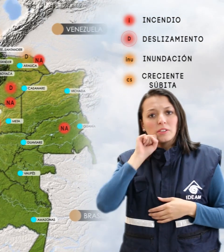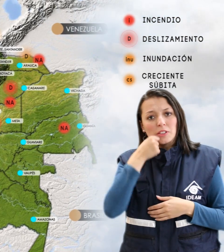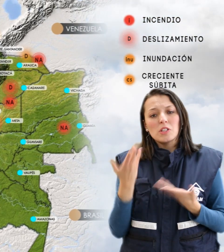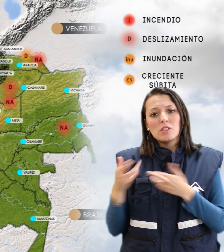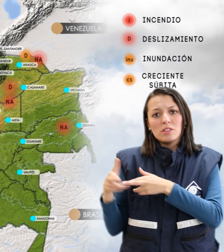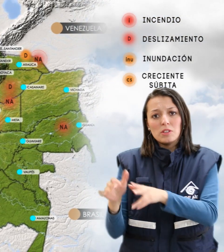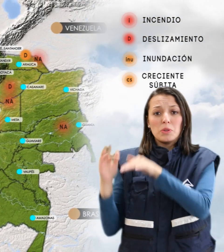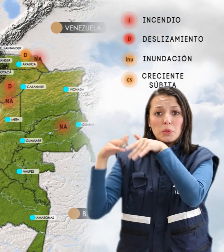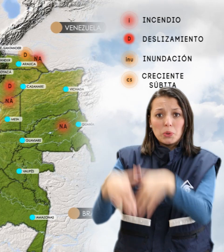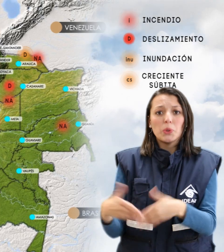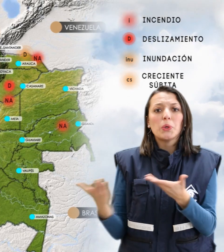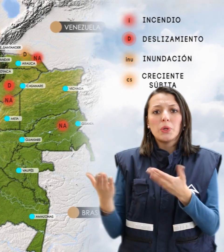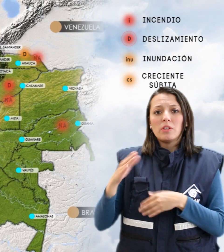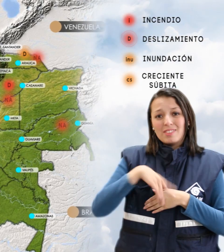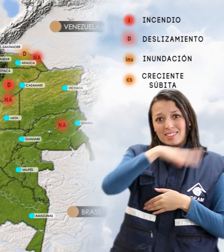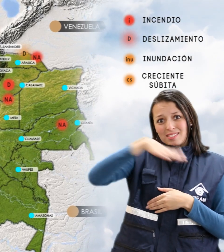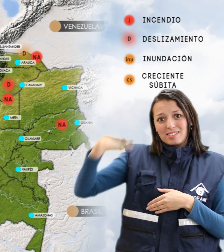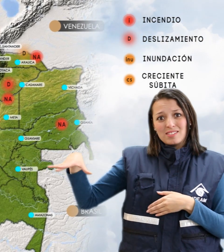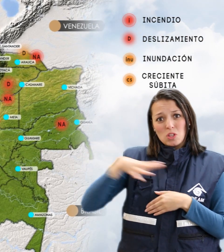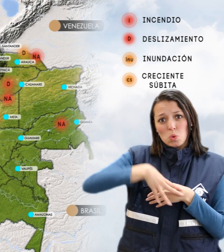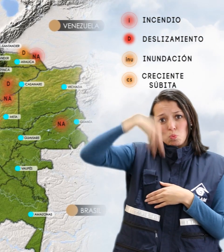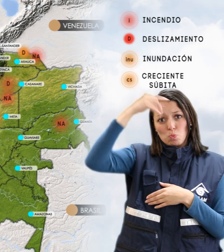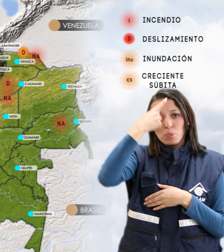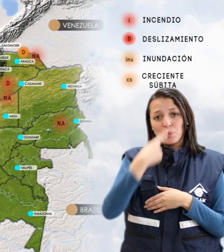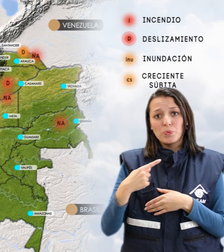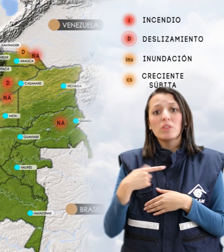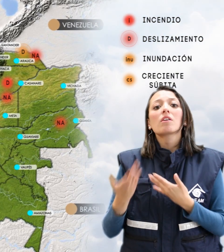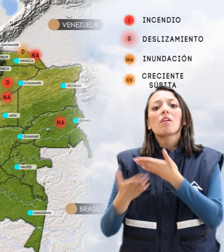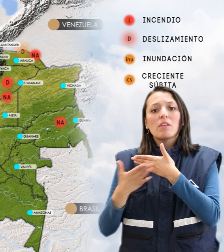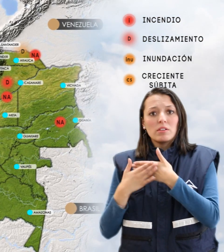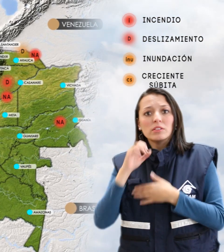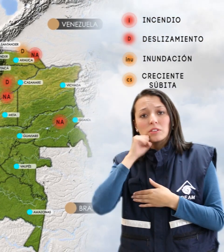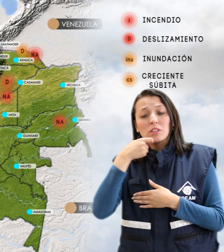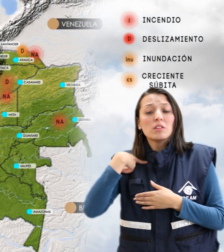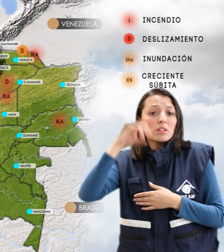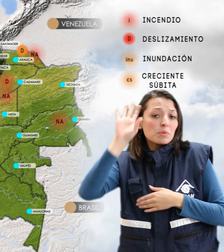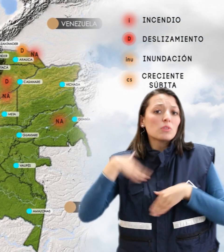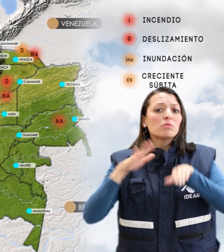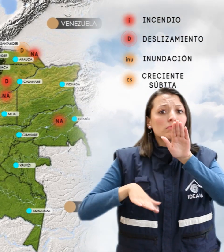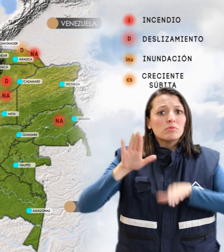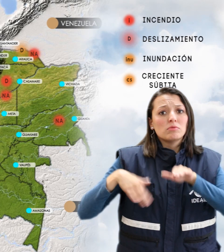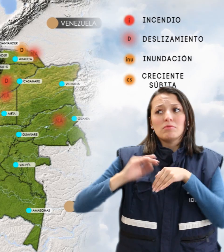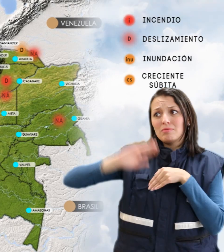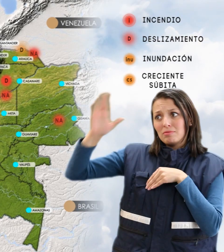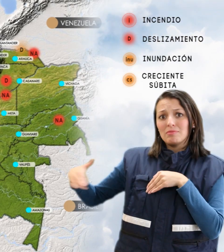crecientes súbitas en los ríos que descienden de la Sierra Nevada de Santa Marta. Y alerta naranja por probabilidad moderada de